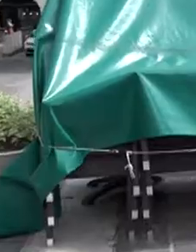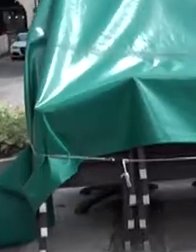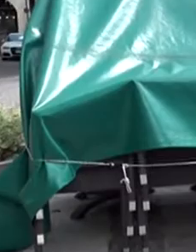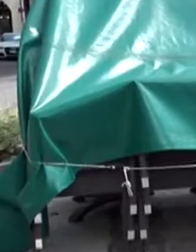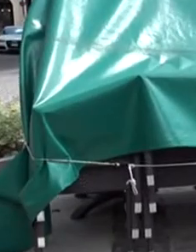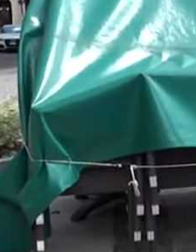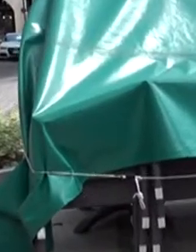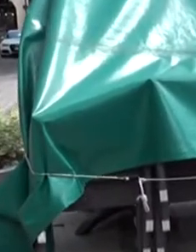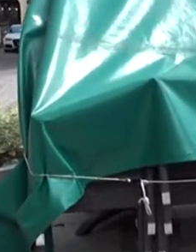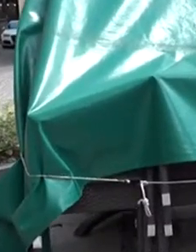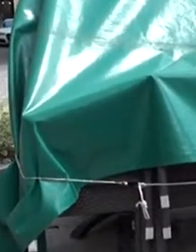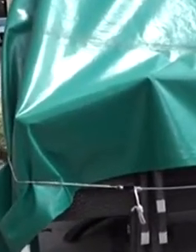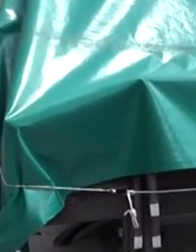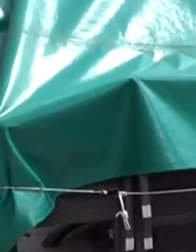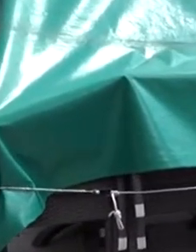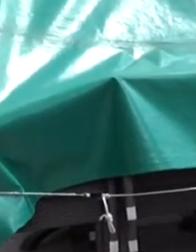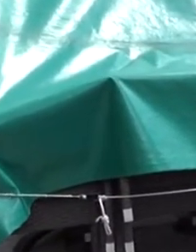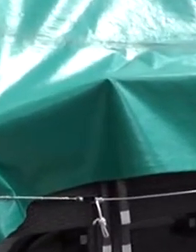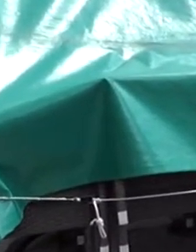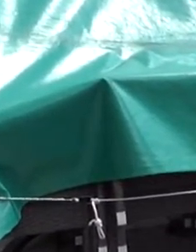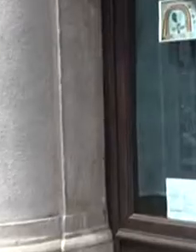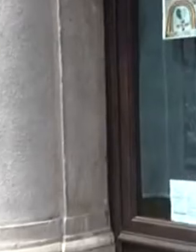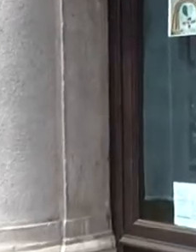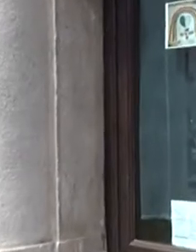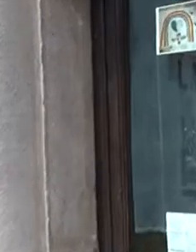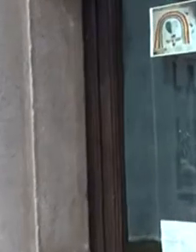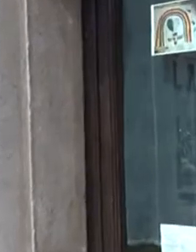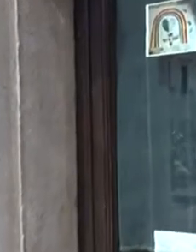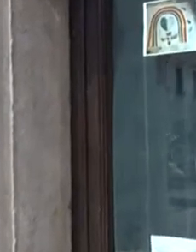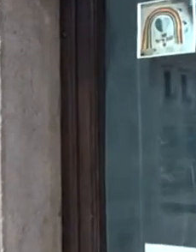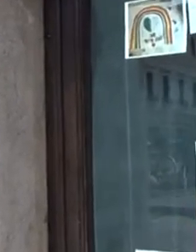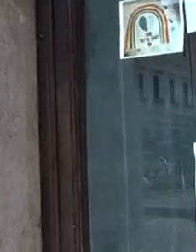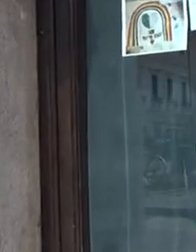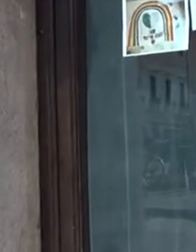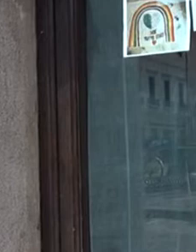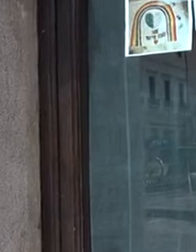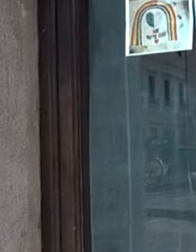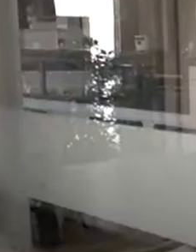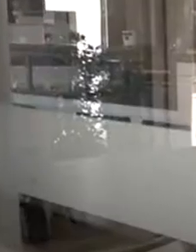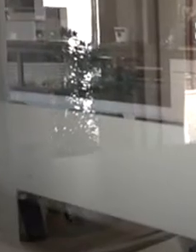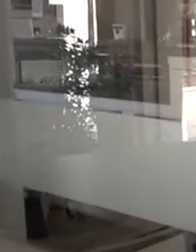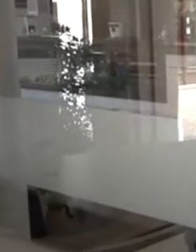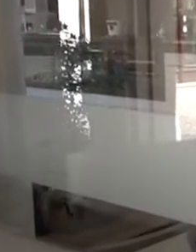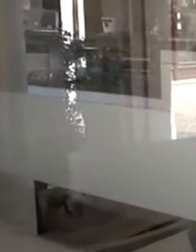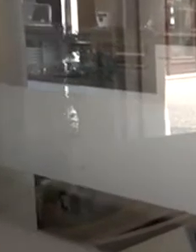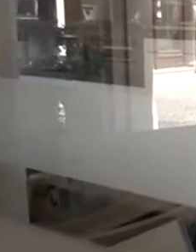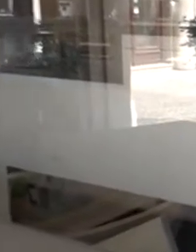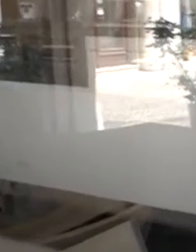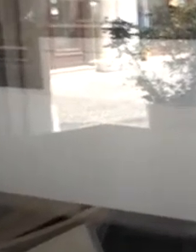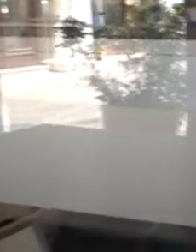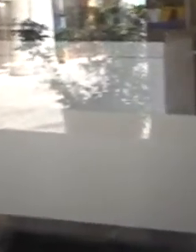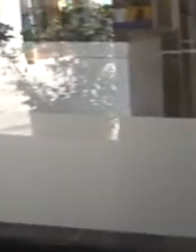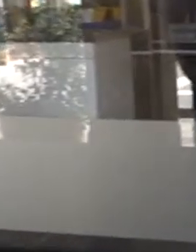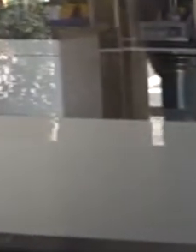venerdì. Insomma il tempo scorre ma la regione al momento ha deciso di non diffondere le proprie linee guida, inutile fare un passo avanti per poi